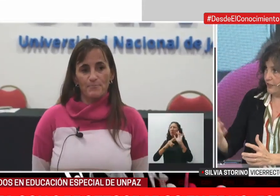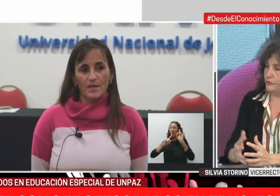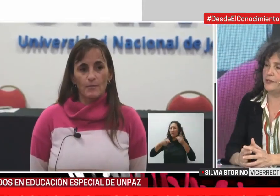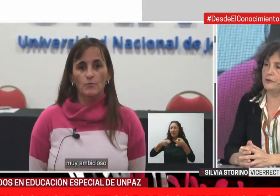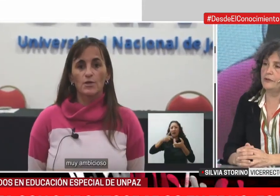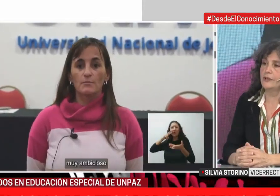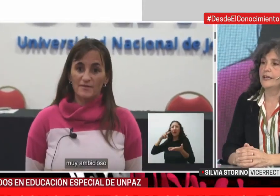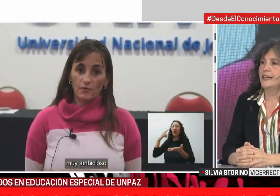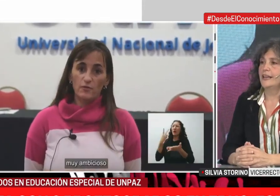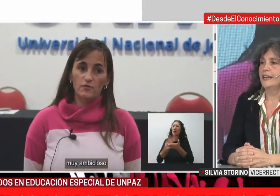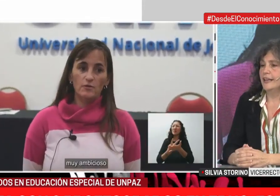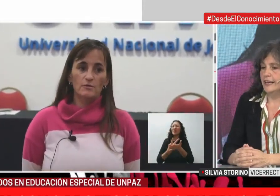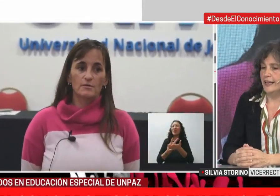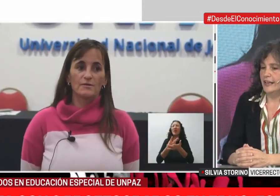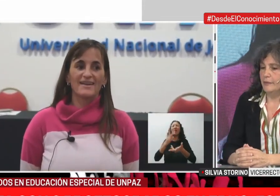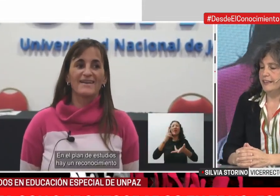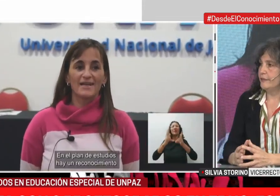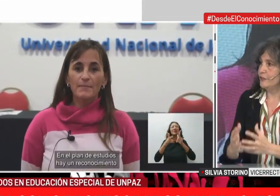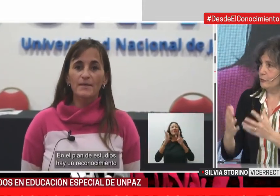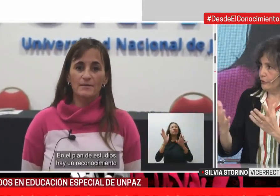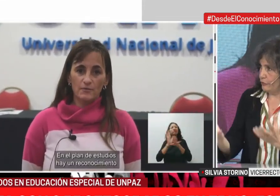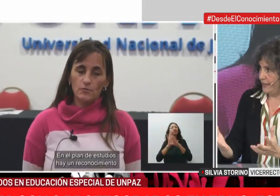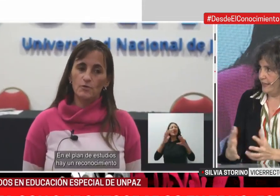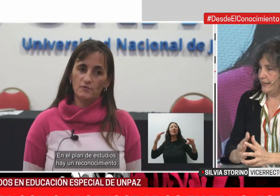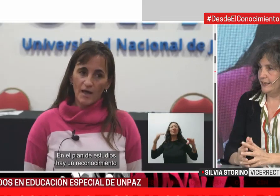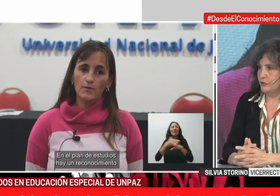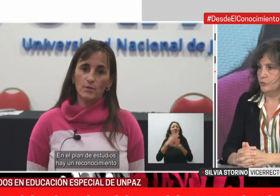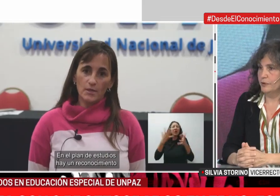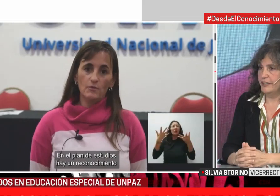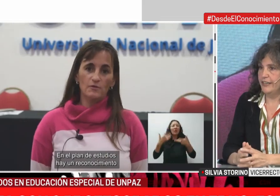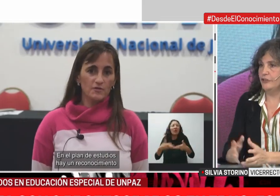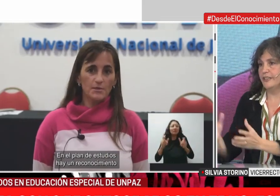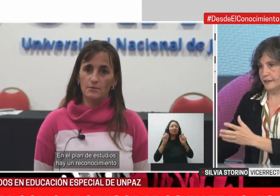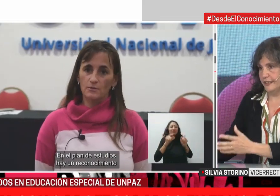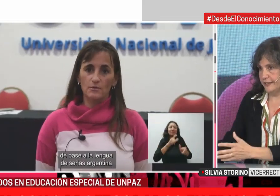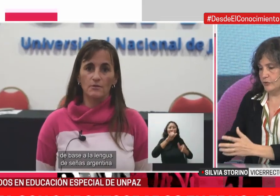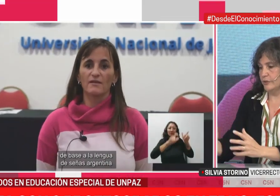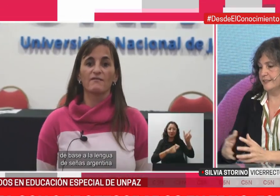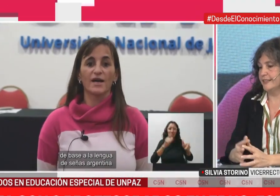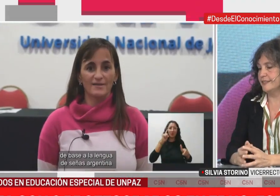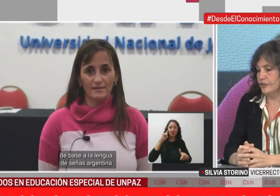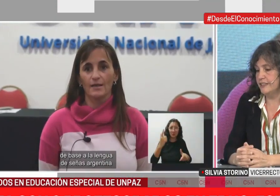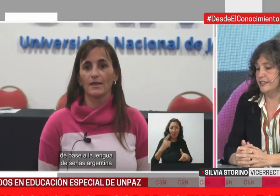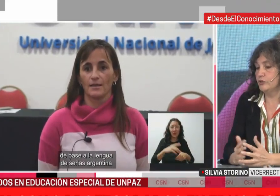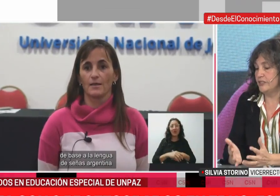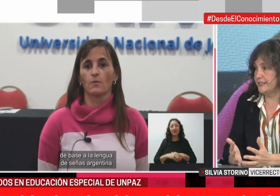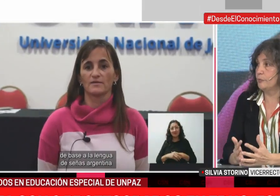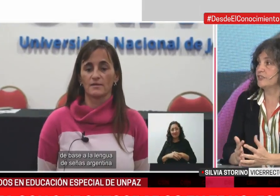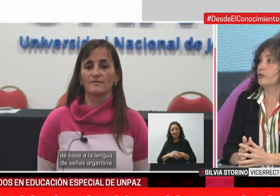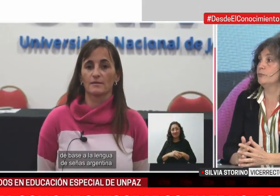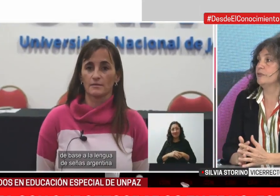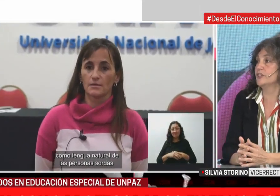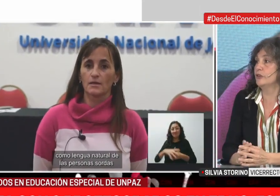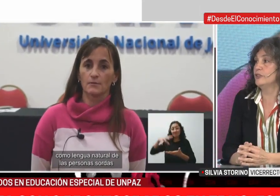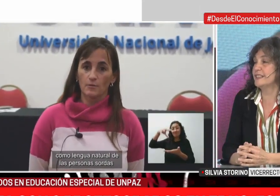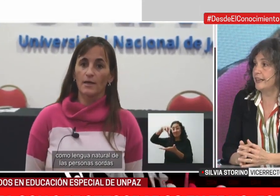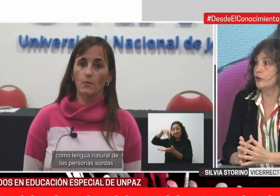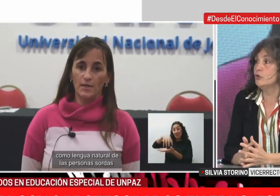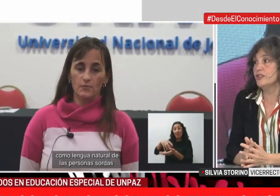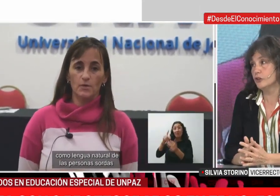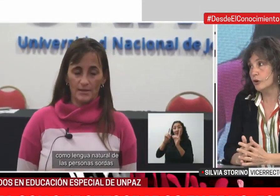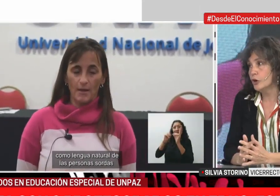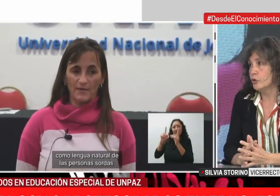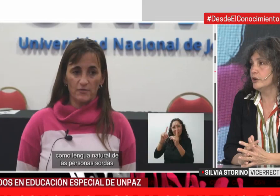Es un profesorado nuevo, 2021 fue su primer año, 2020 su gestación y desde su inicio por ser un profesorado